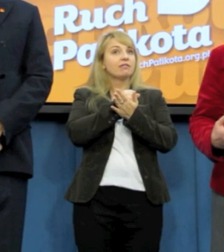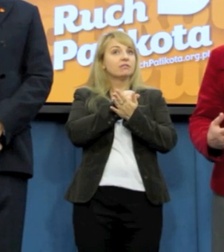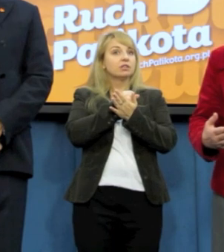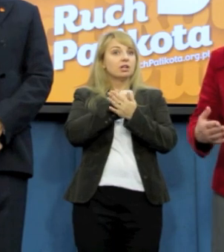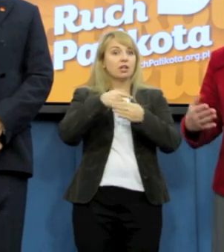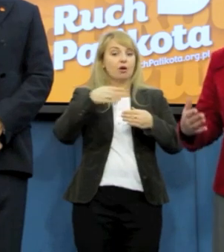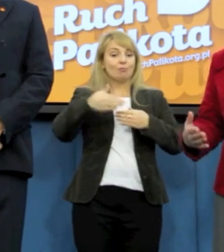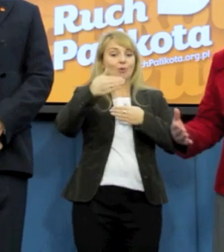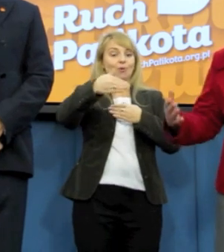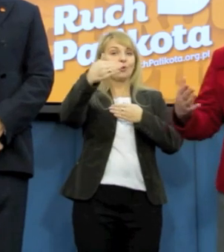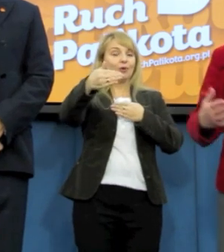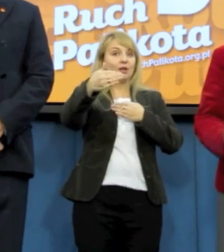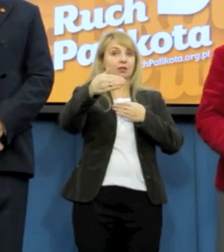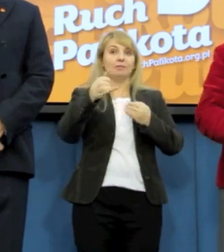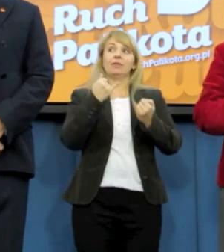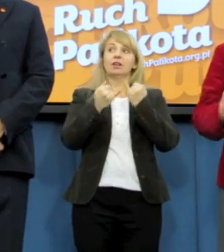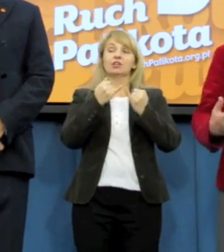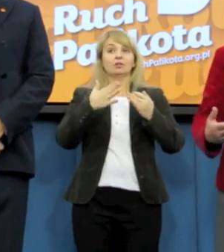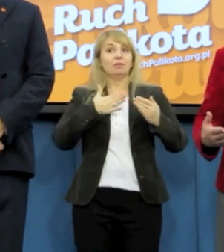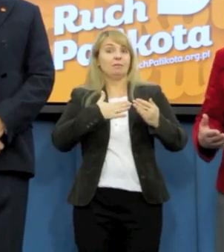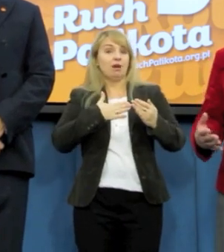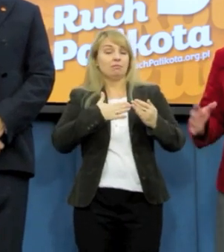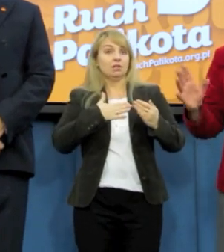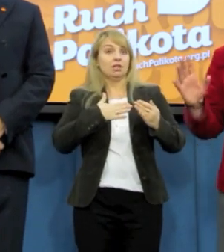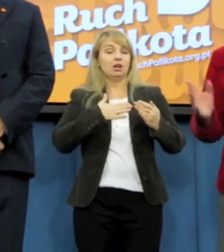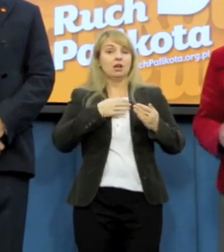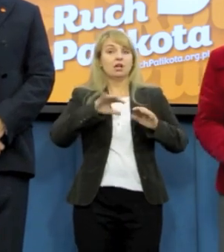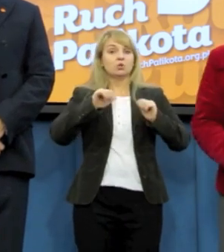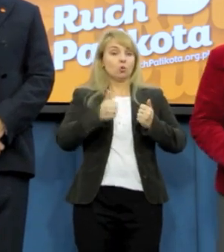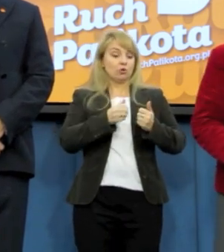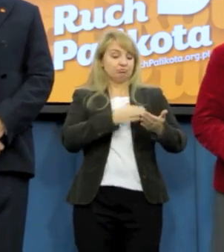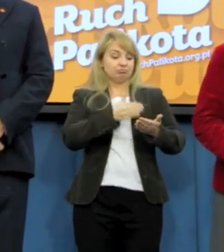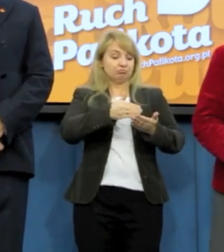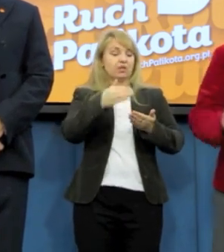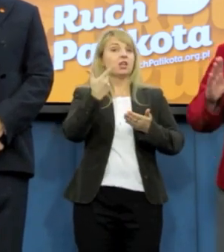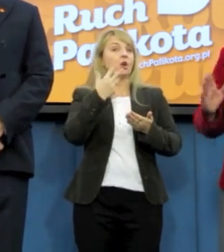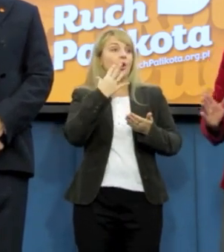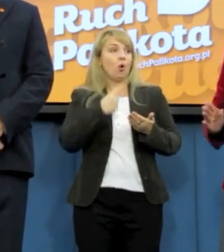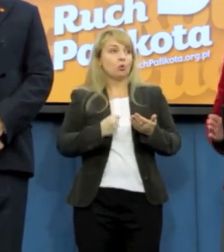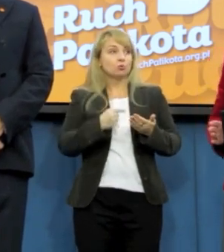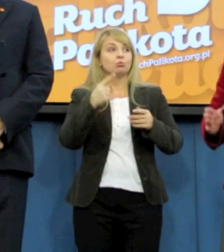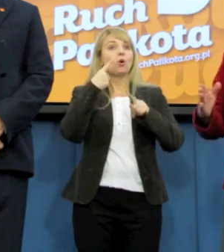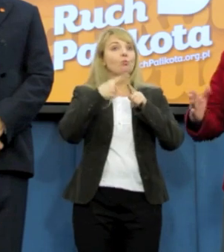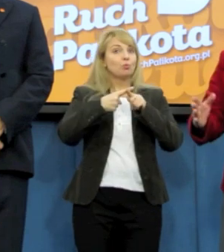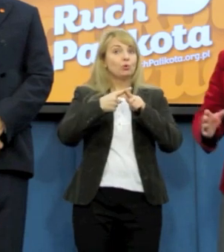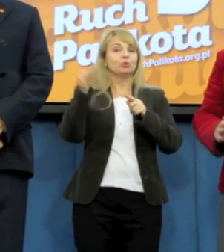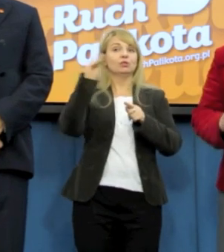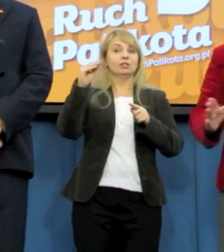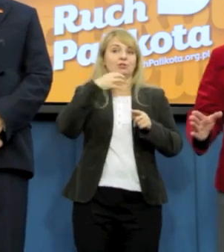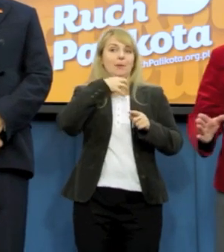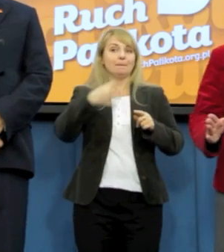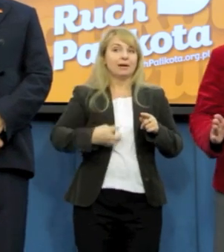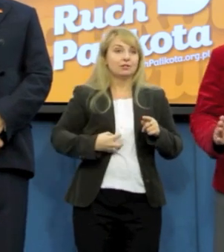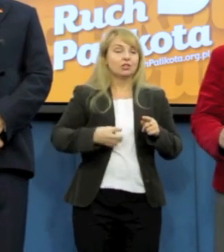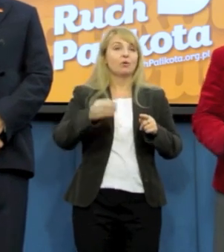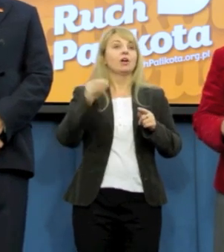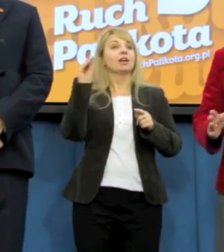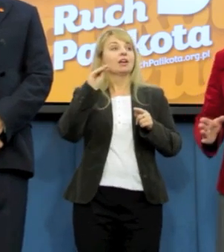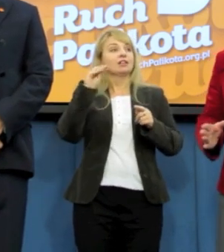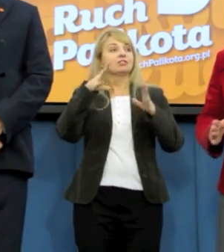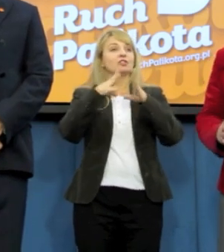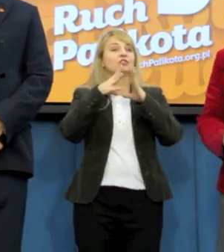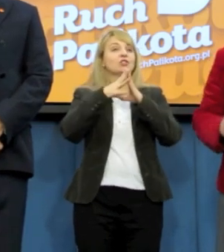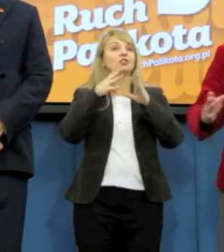weźmiemy skład Komisji Ustawodawczej, prawda, kworum, prawda, około 9 osób plus marszałek i 10 osób